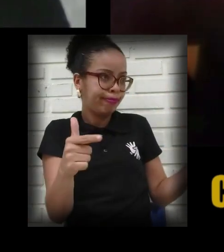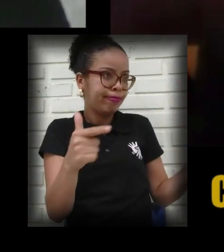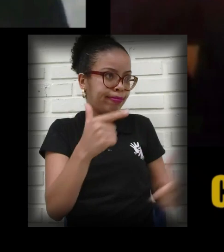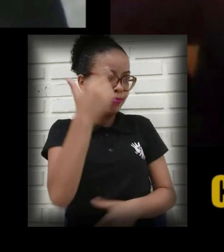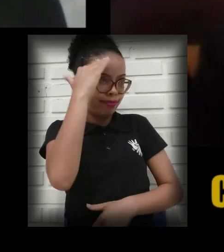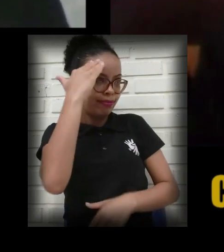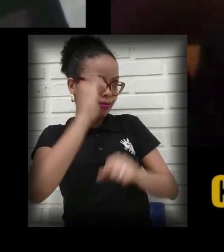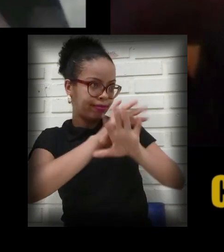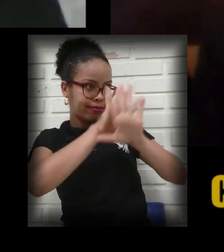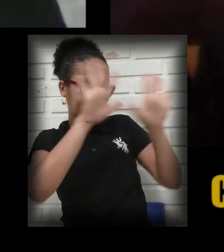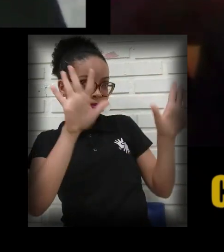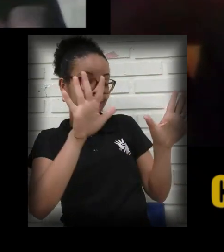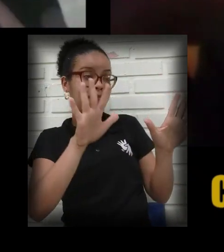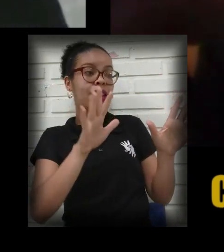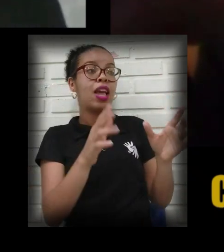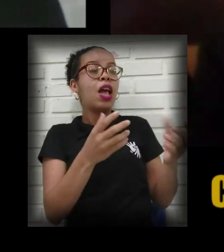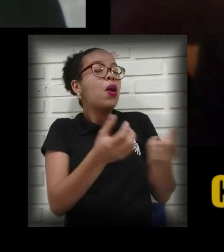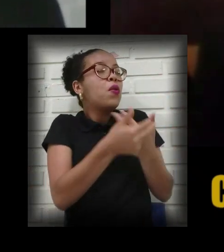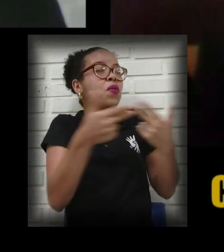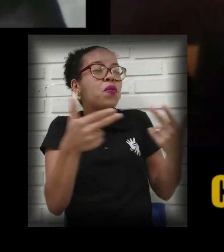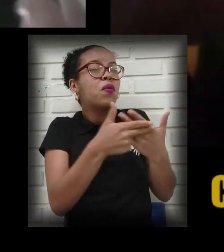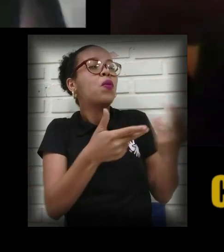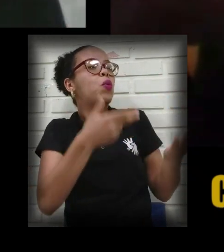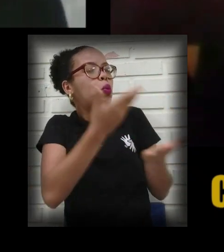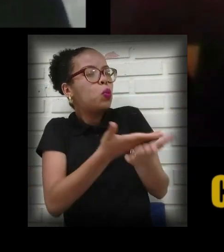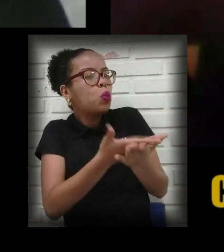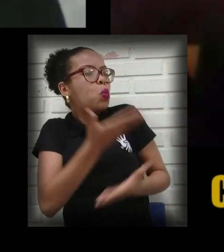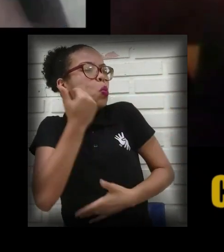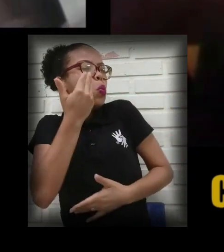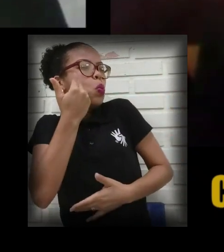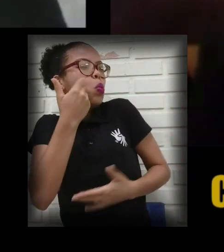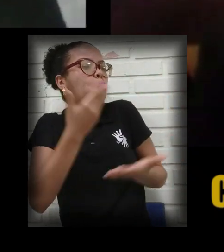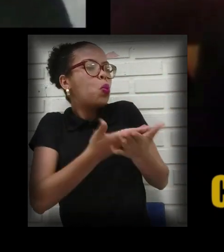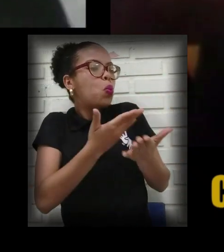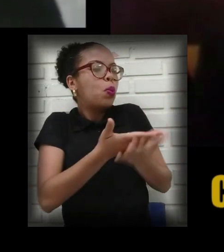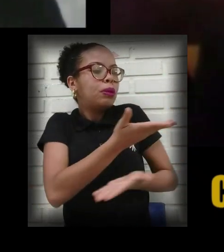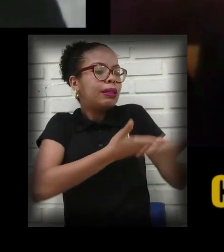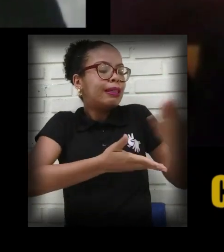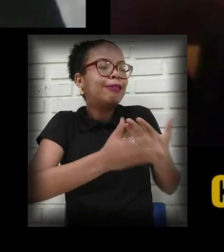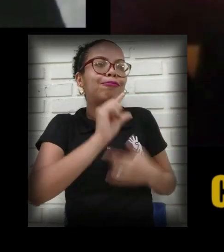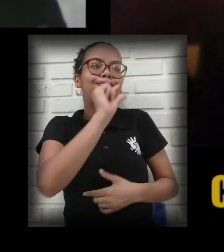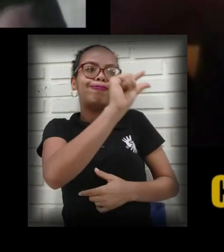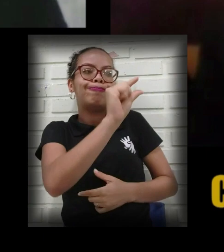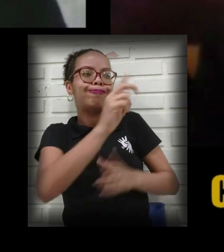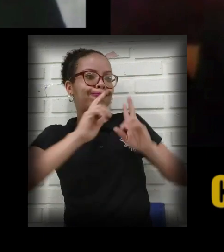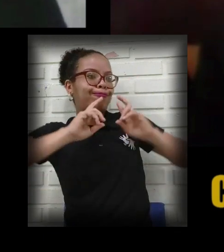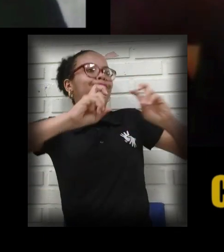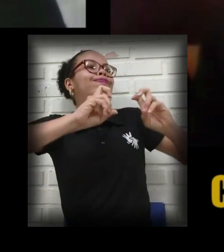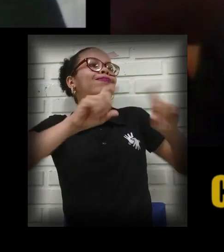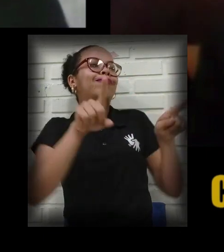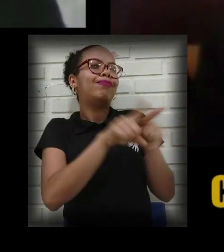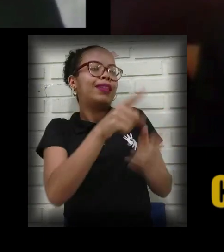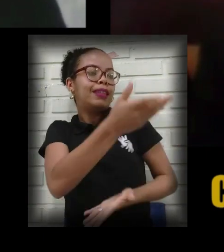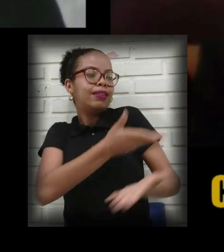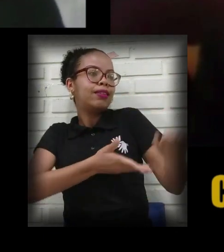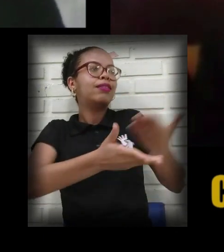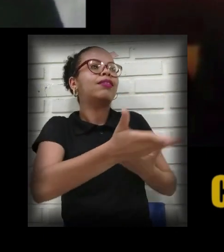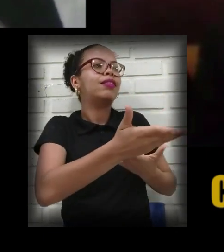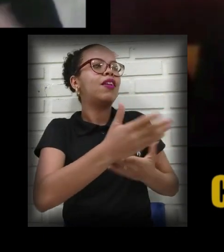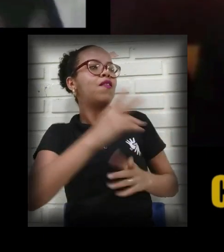Aí tem tudo isso, é muito investimento para pouco reconhecimento e retorno. Mas assim, o surdo, ele merece essa dedicação